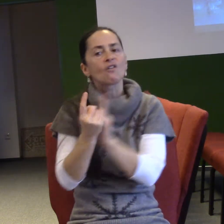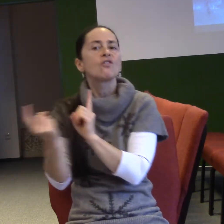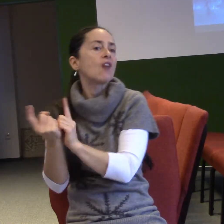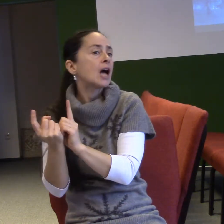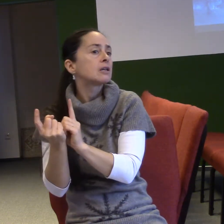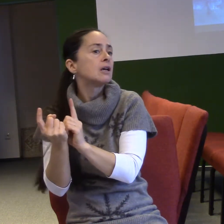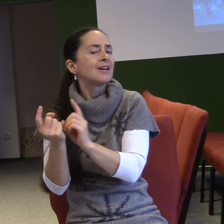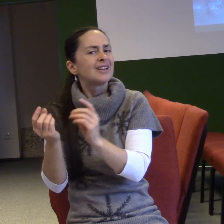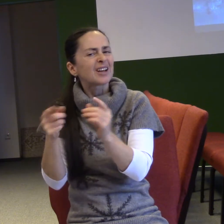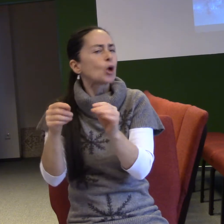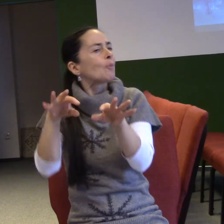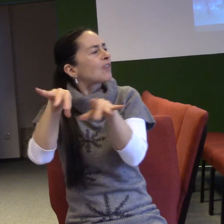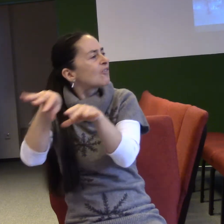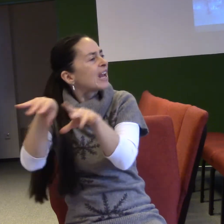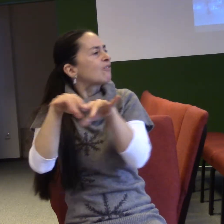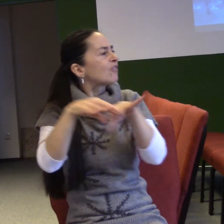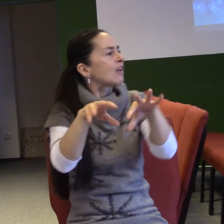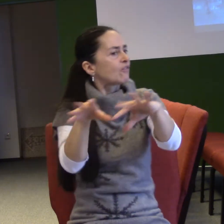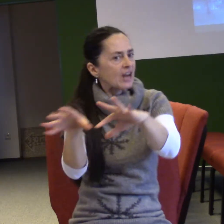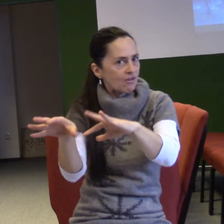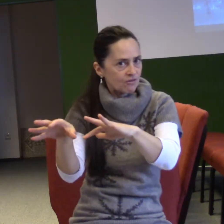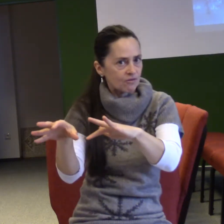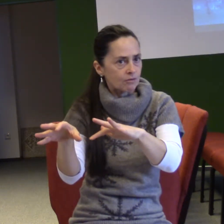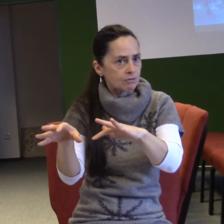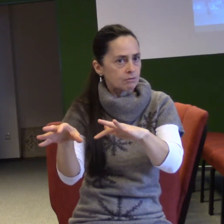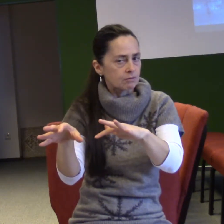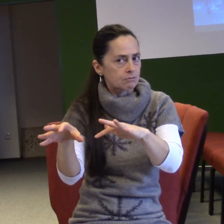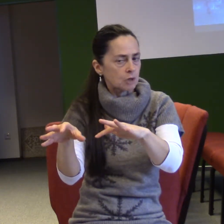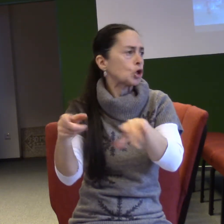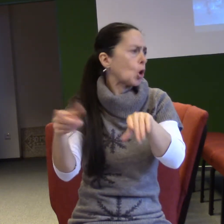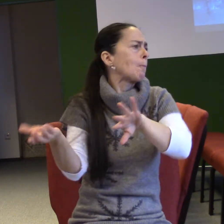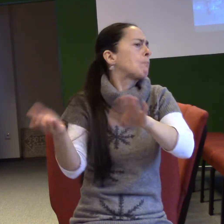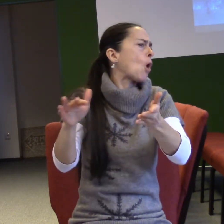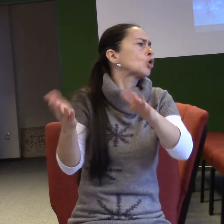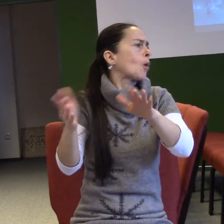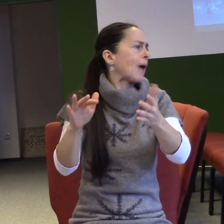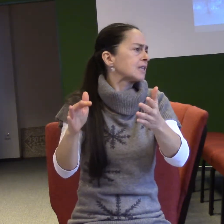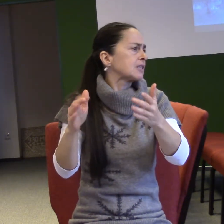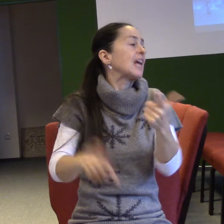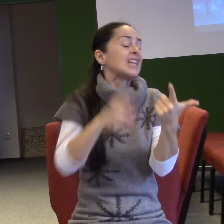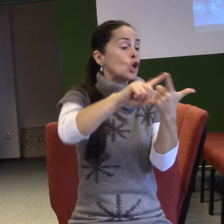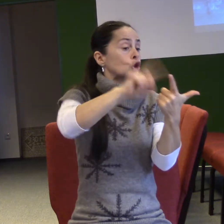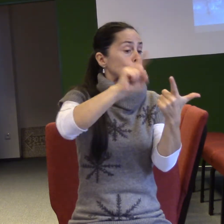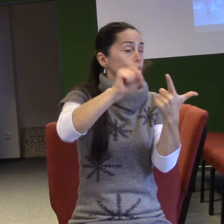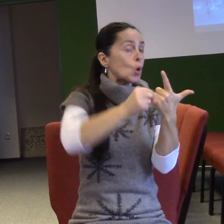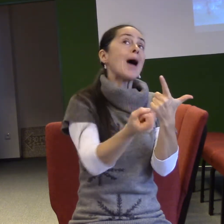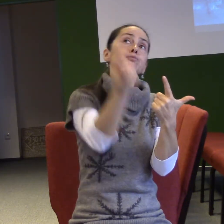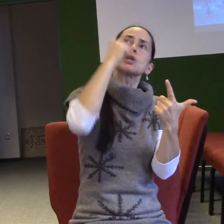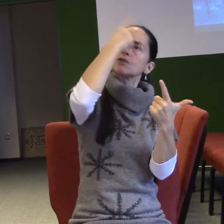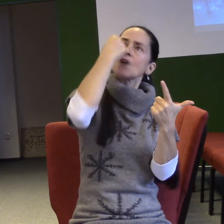sebe nasákáváš a jde to s tebe ven. Takže druhá věc bylo jeho postavení, já jsem před boží tváří, a třetí, proto jsem